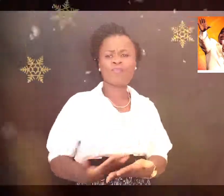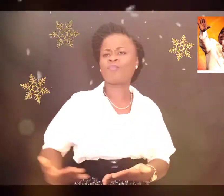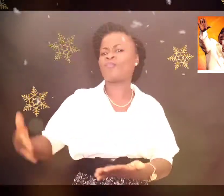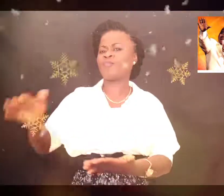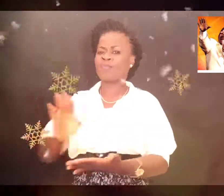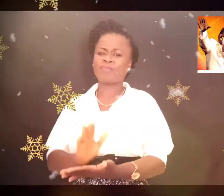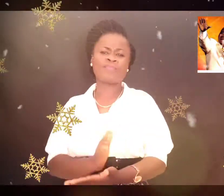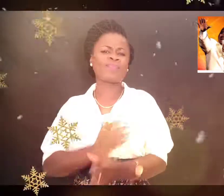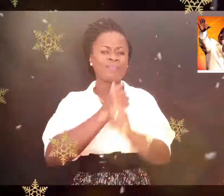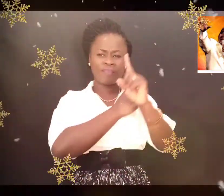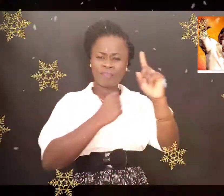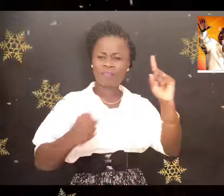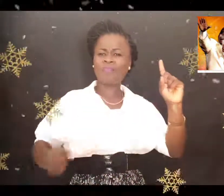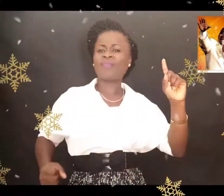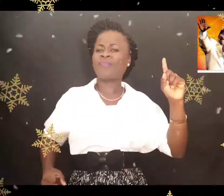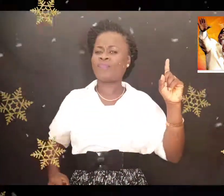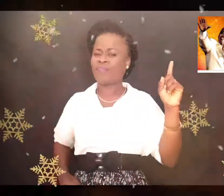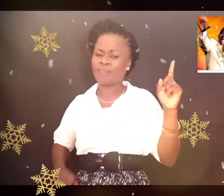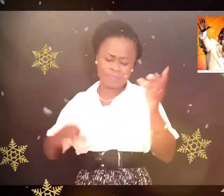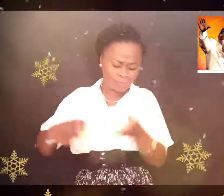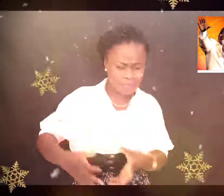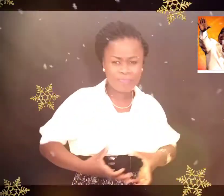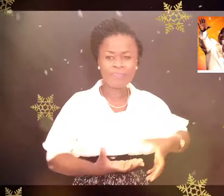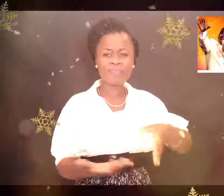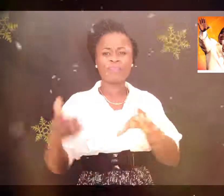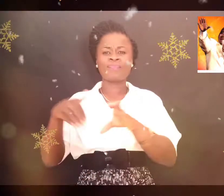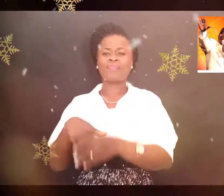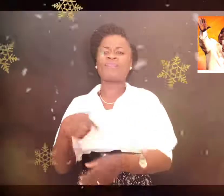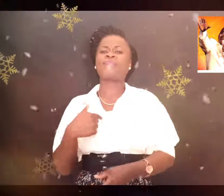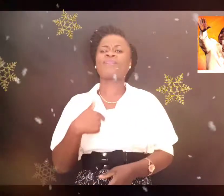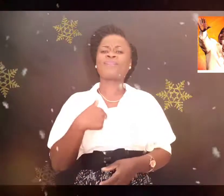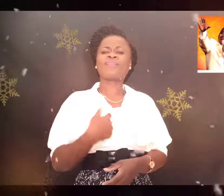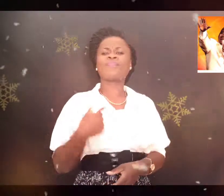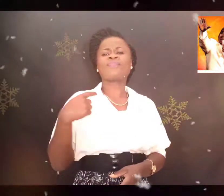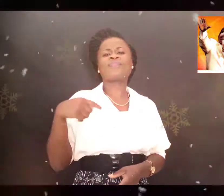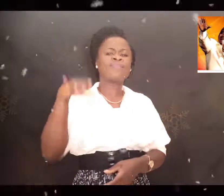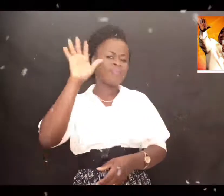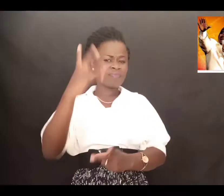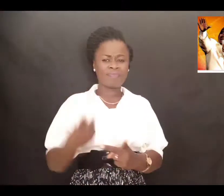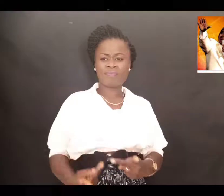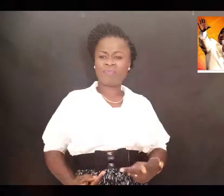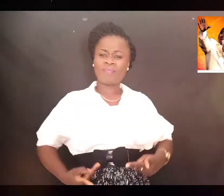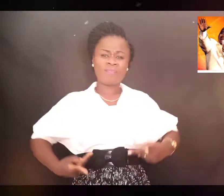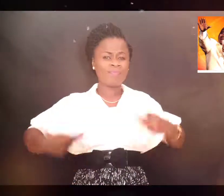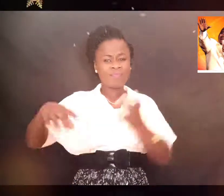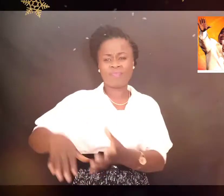Seigneur, Seigneur, coulons-moi Que ta vie coule et coule Coule, coule,